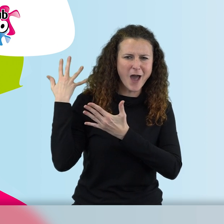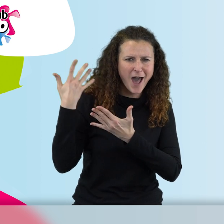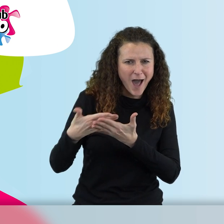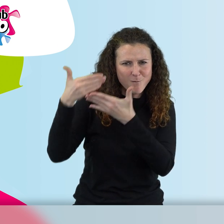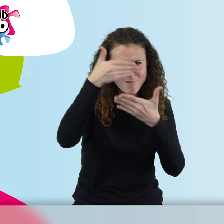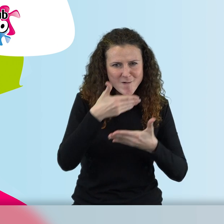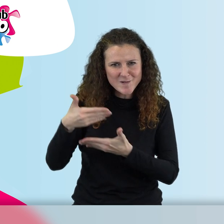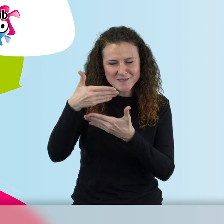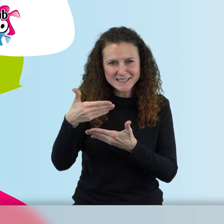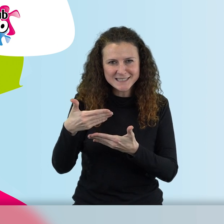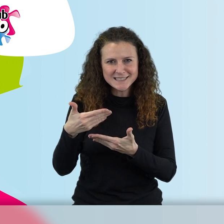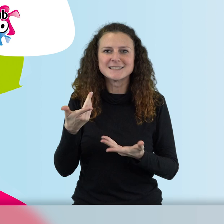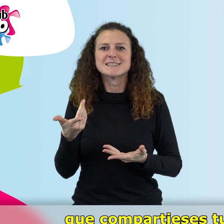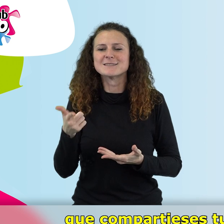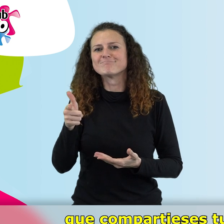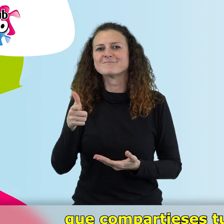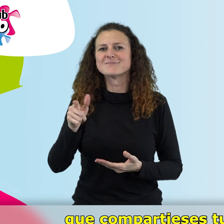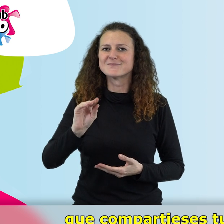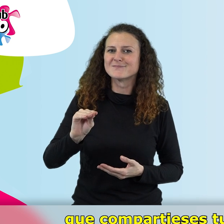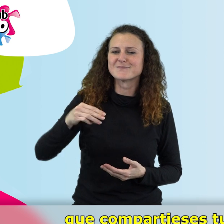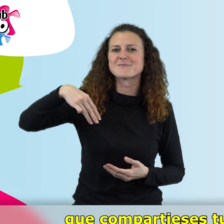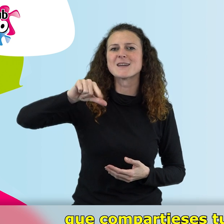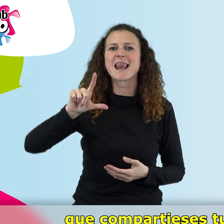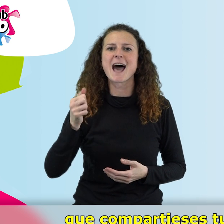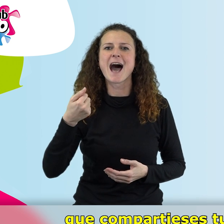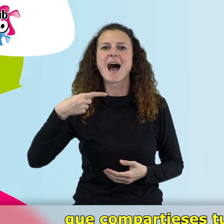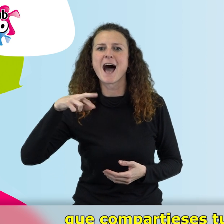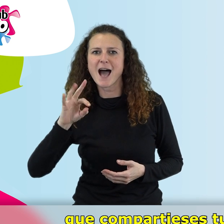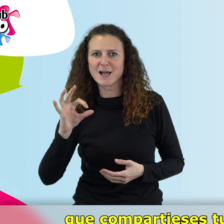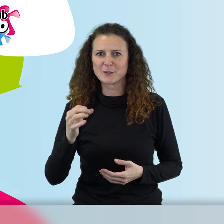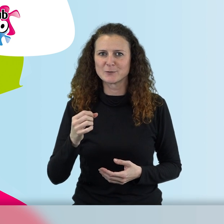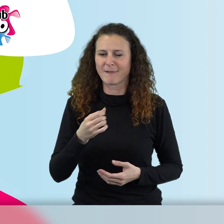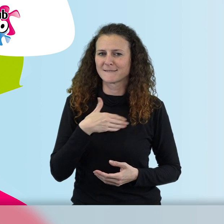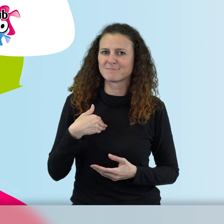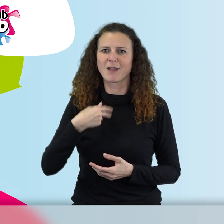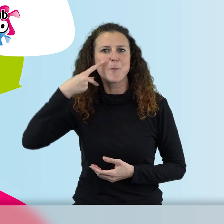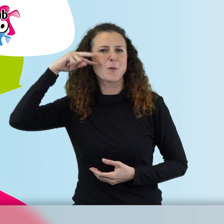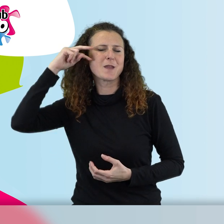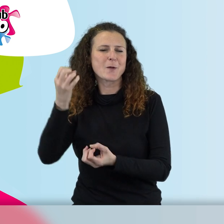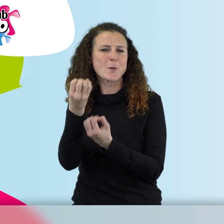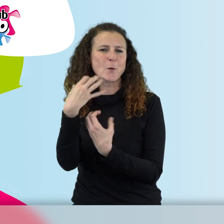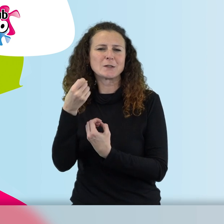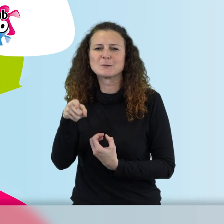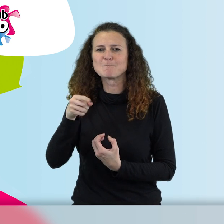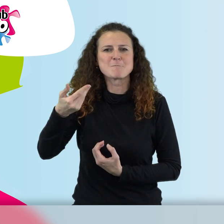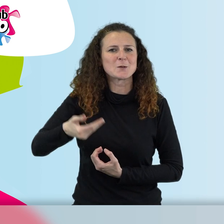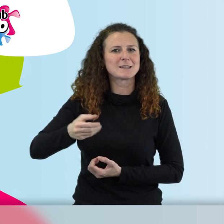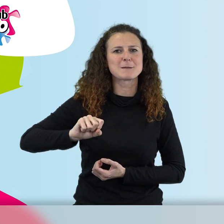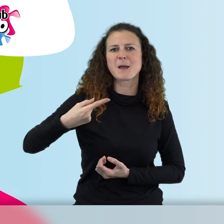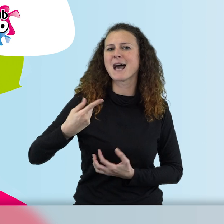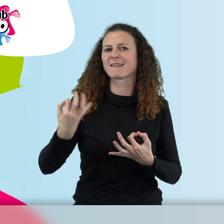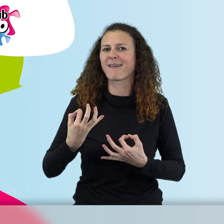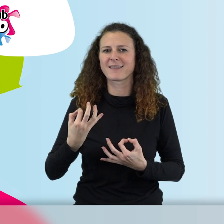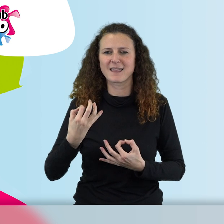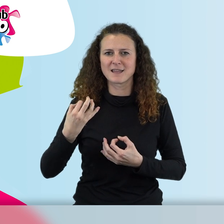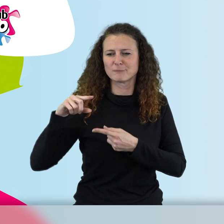Milagros, nos gustaría que compartieses tu experiencia con nosotros. ¿Qué es lo que más destacarías? ¿Qué